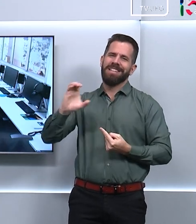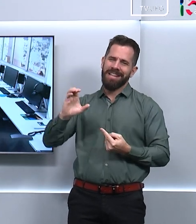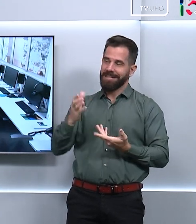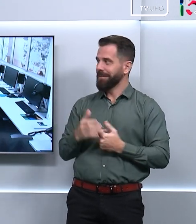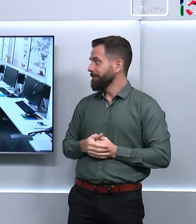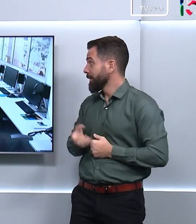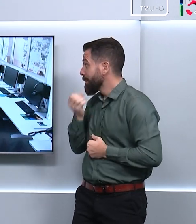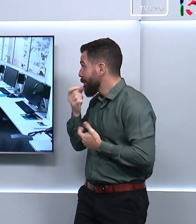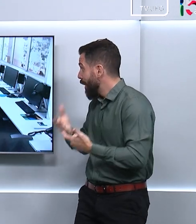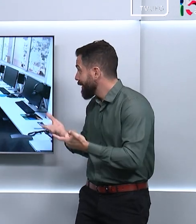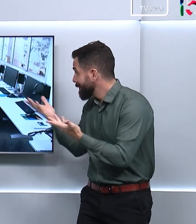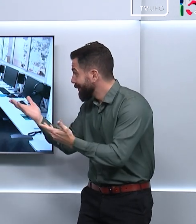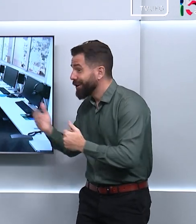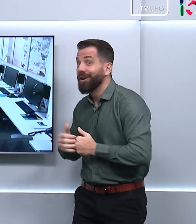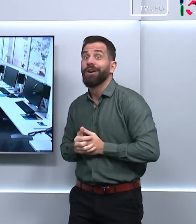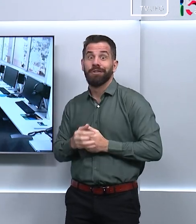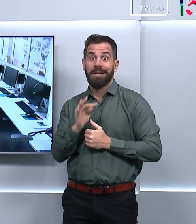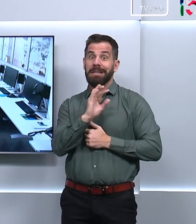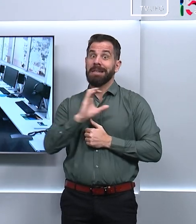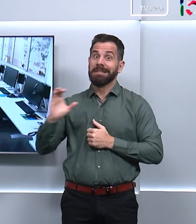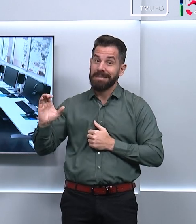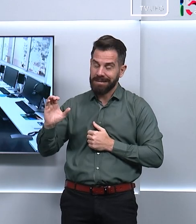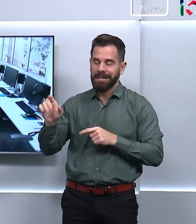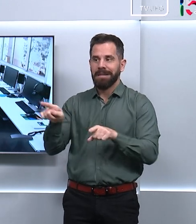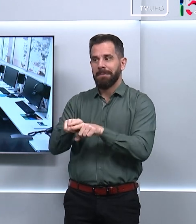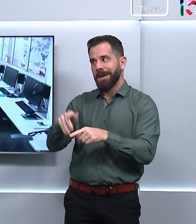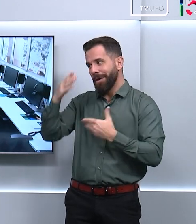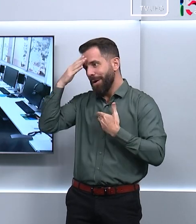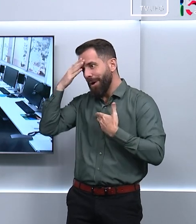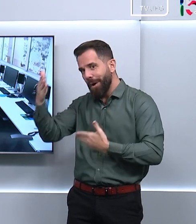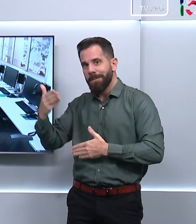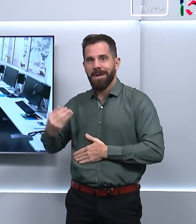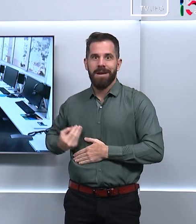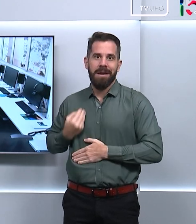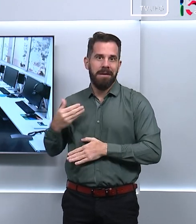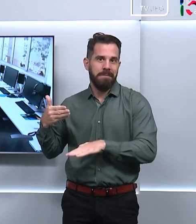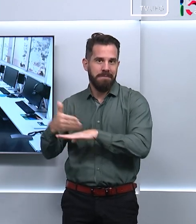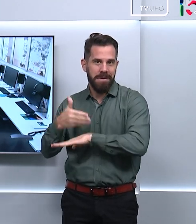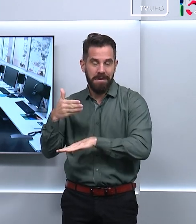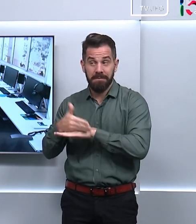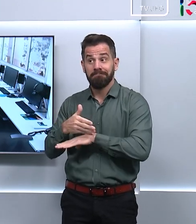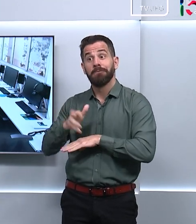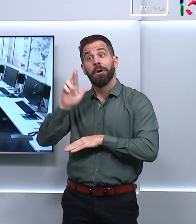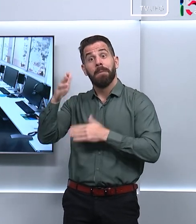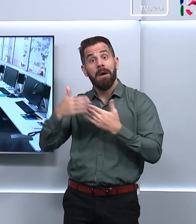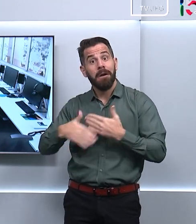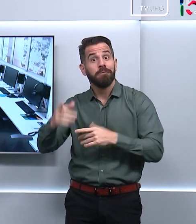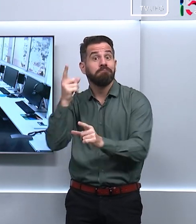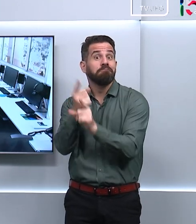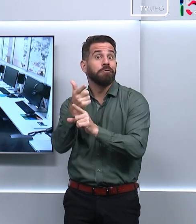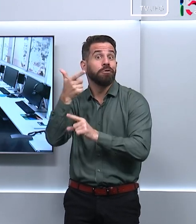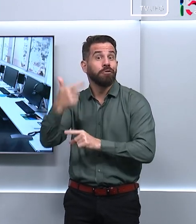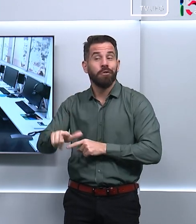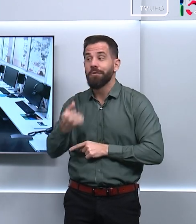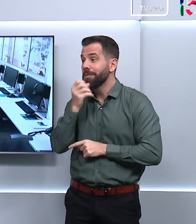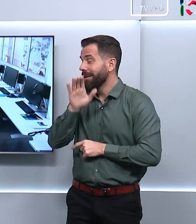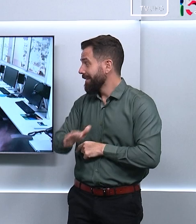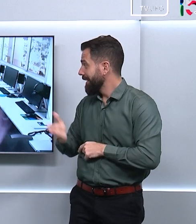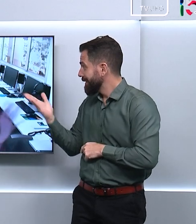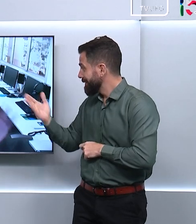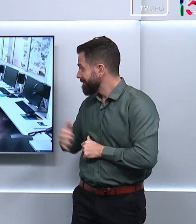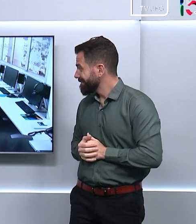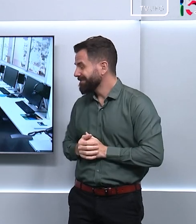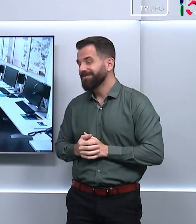Boa sorte, viu, no TCC. E muito obrigada pela sua presença aqui com a gente. Sara, te espero na próxima. Boa tarde. Obrigada.